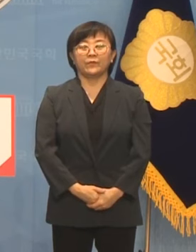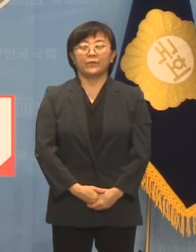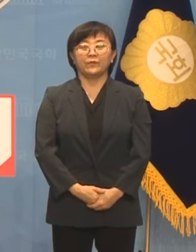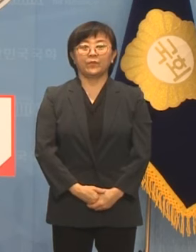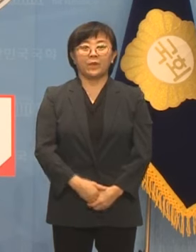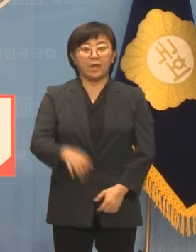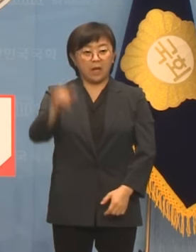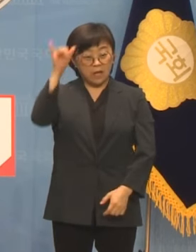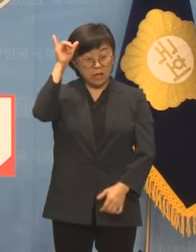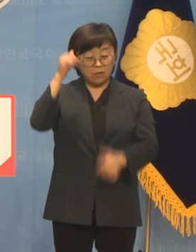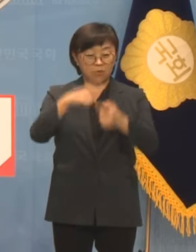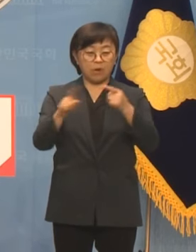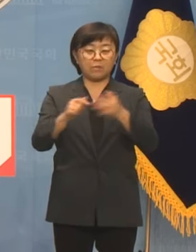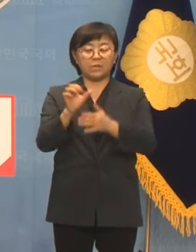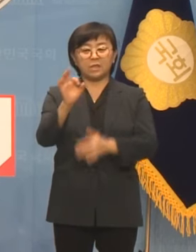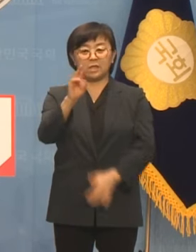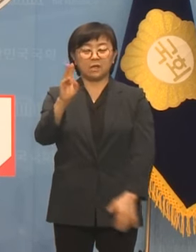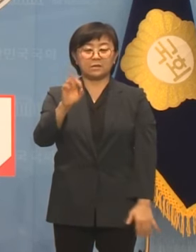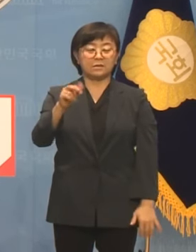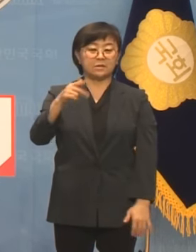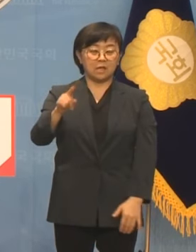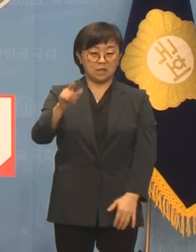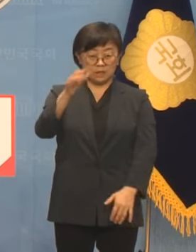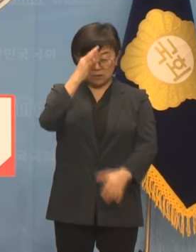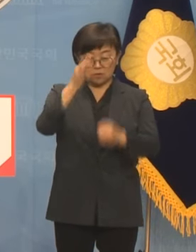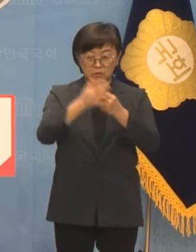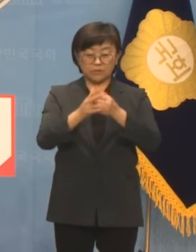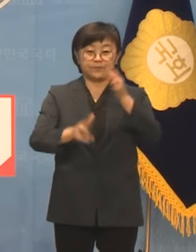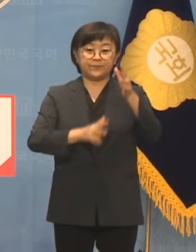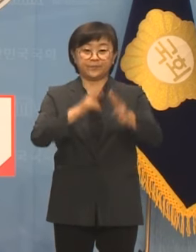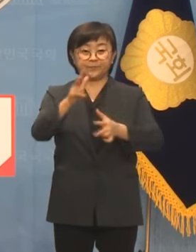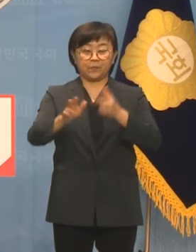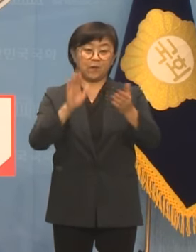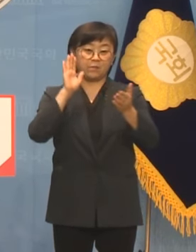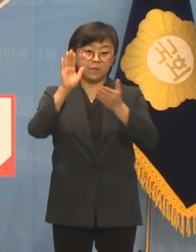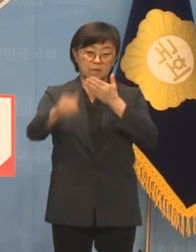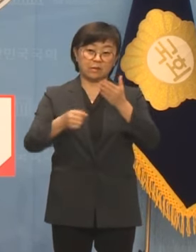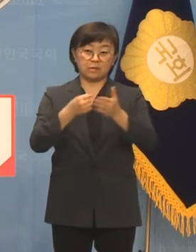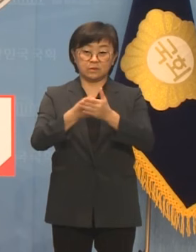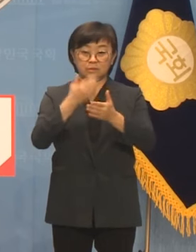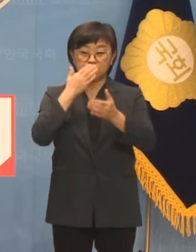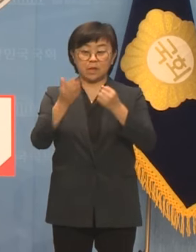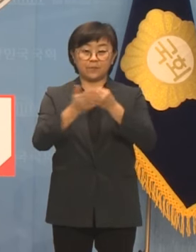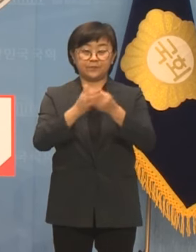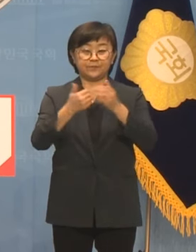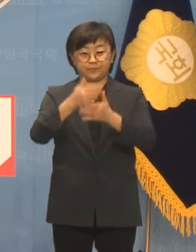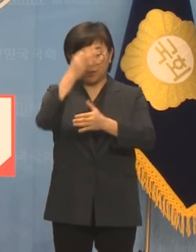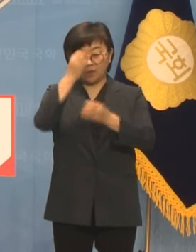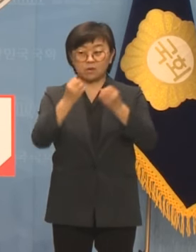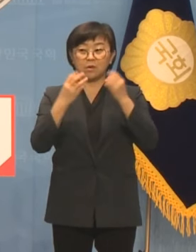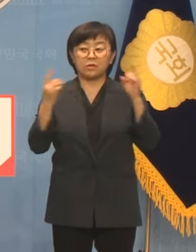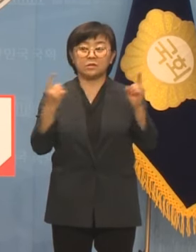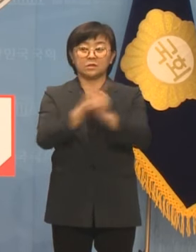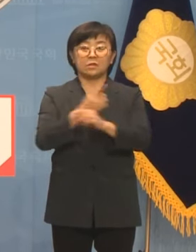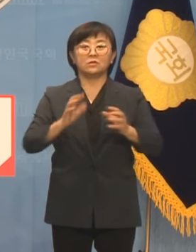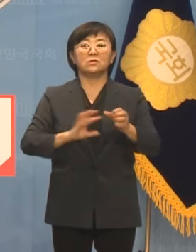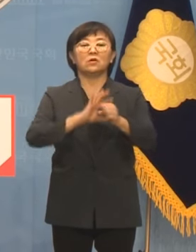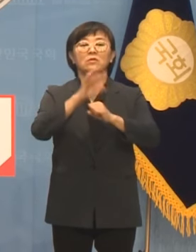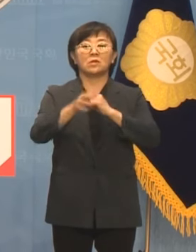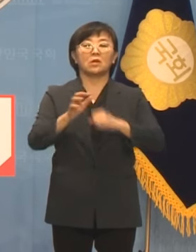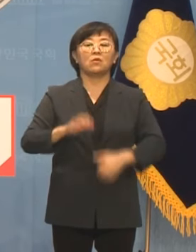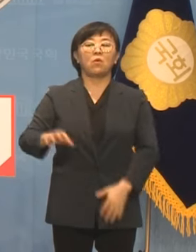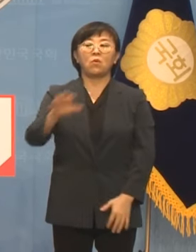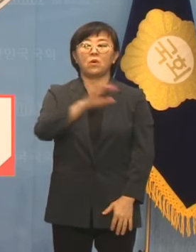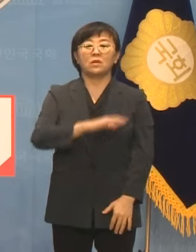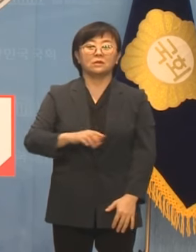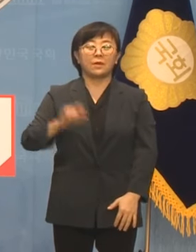ay와 양자기술 등 우리 산업경쟁력의 미래 향방을 결정하게 될 기술혁신은 전세계 곳곳에서